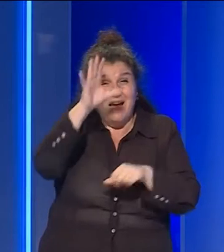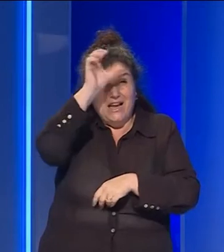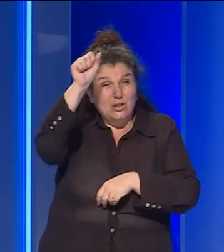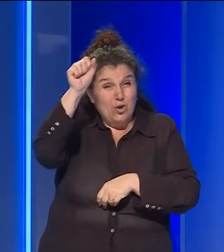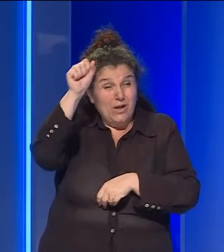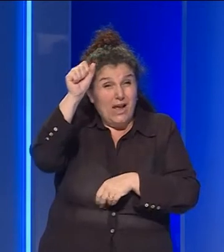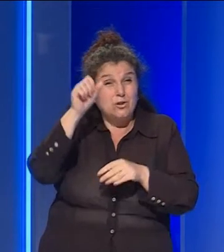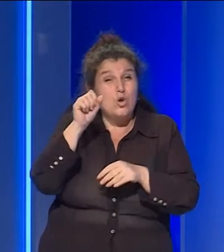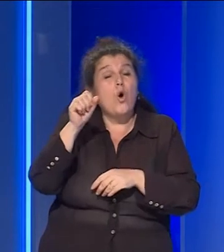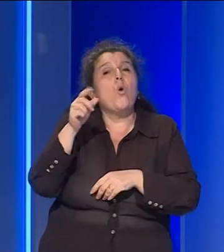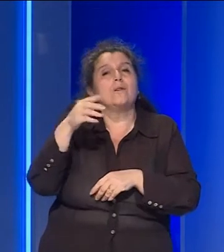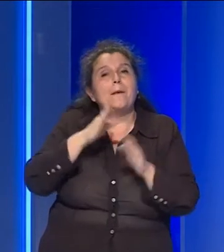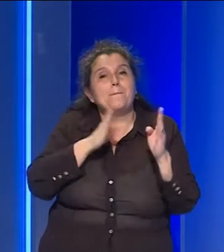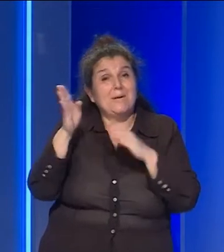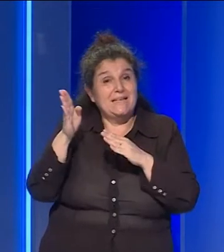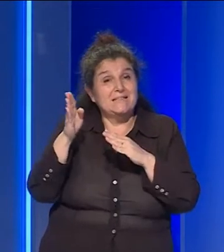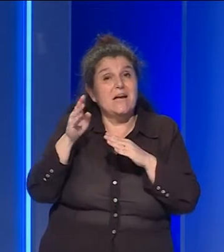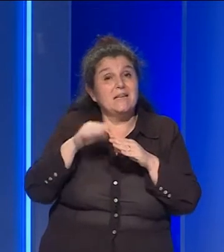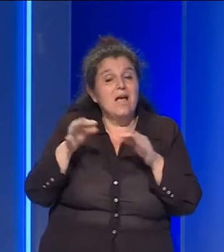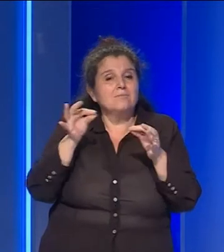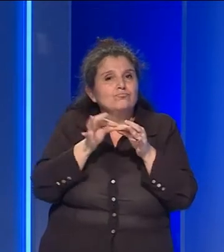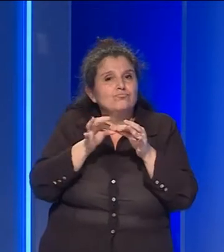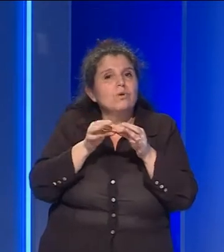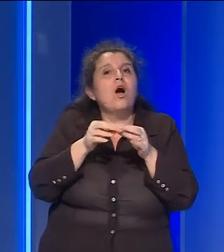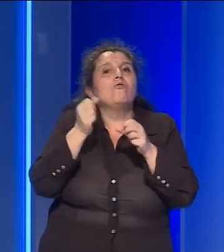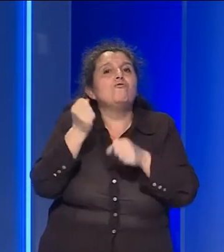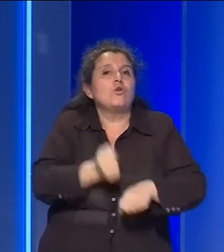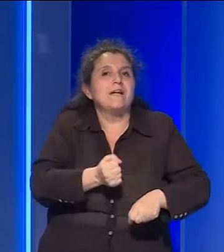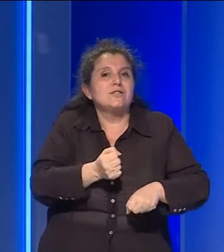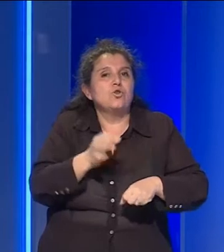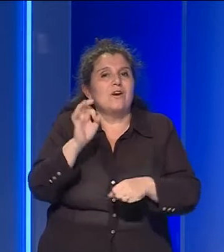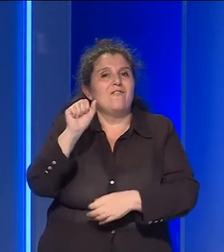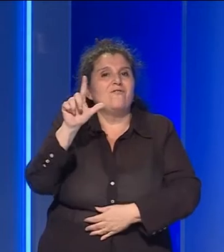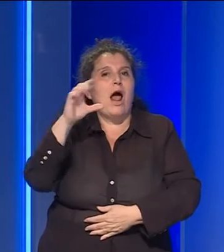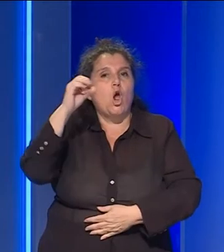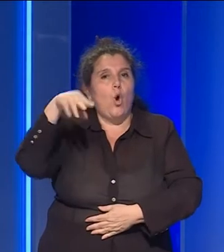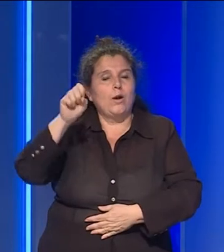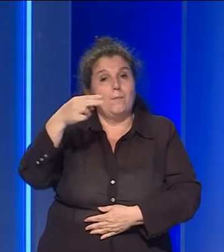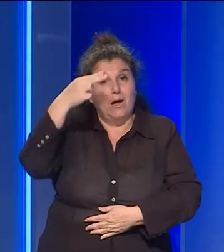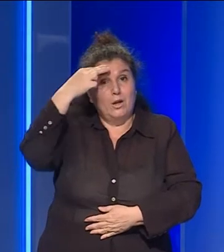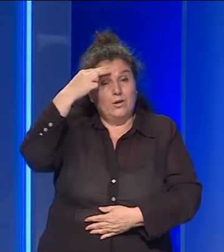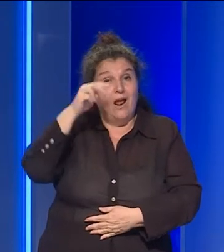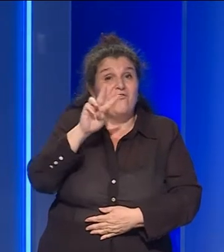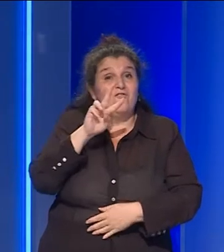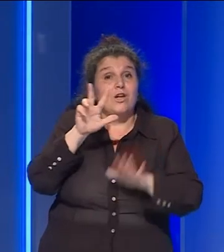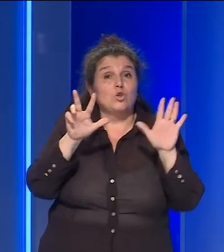quest'anno sarà al fianco della Fondazione Falcone per celebrare il 28esimo anniversario delle